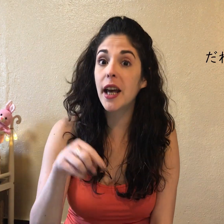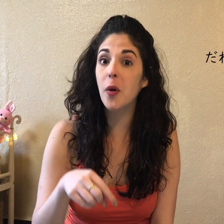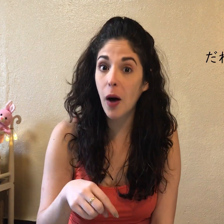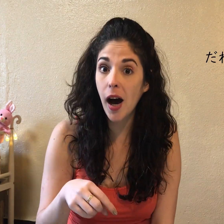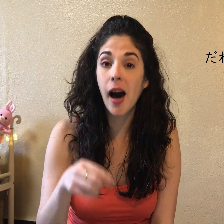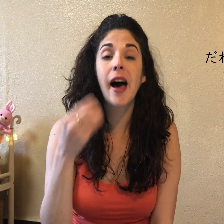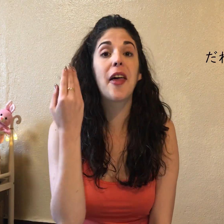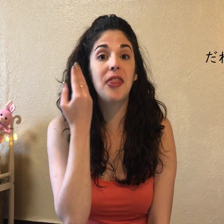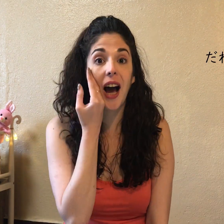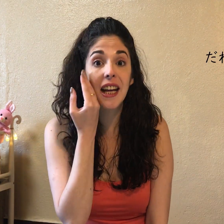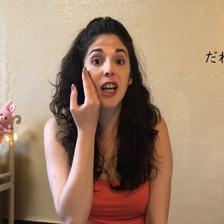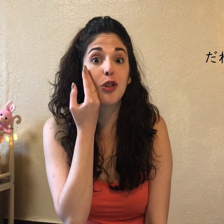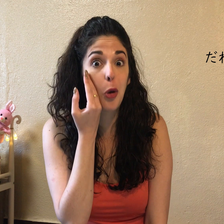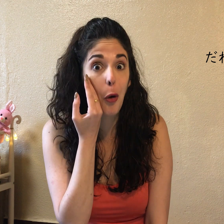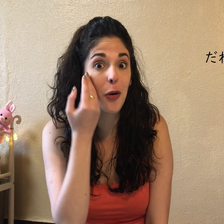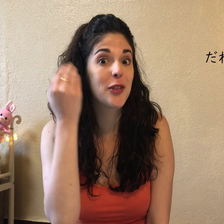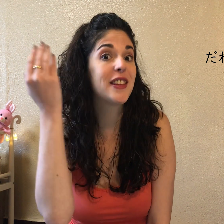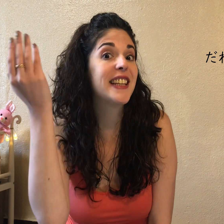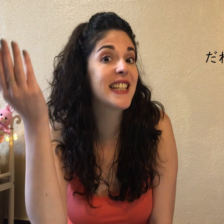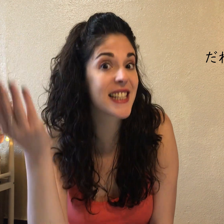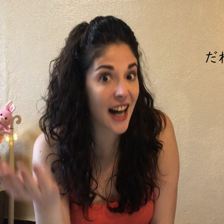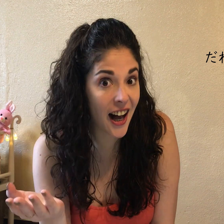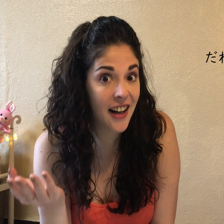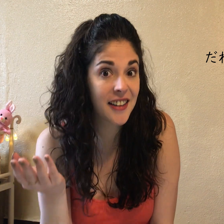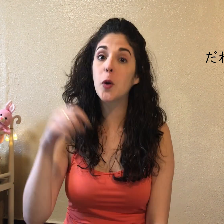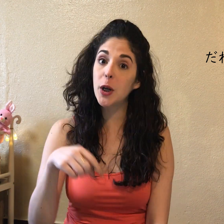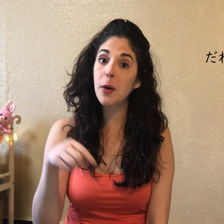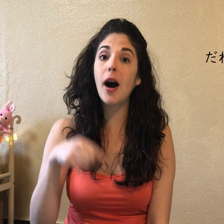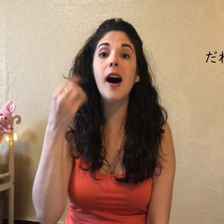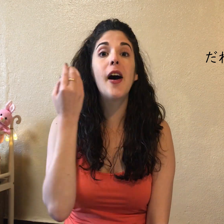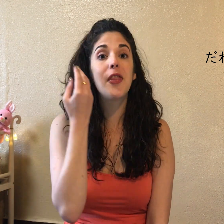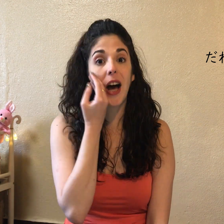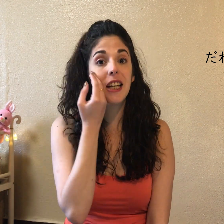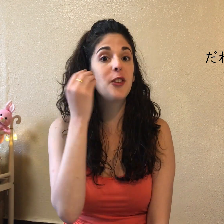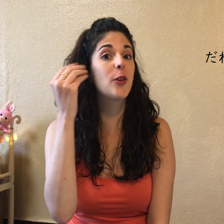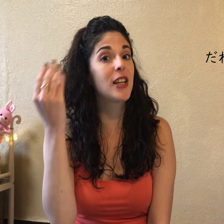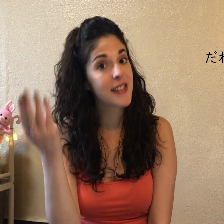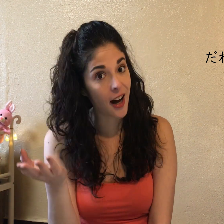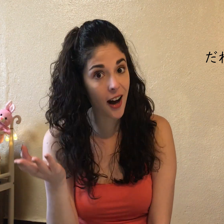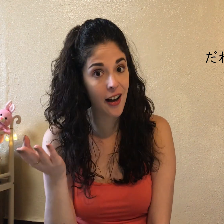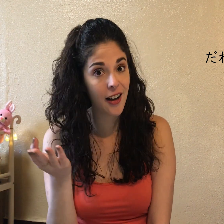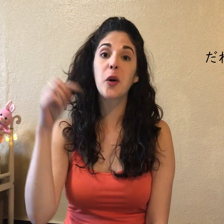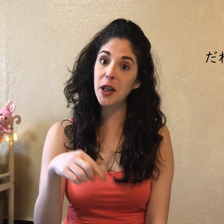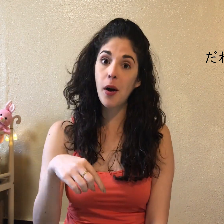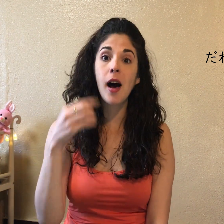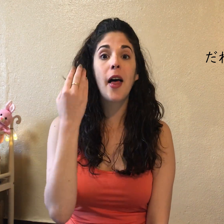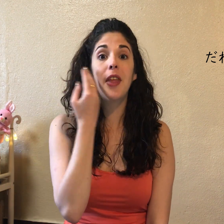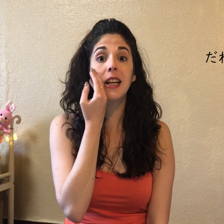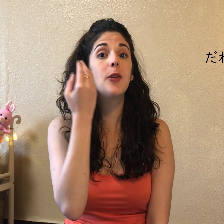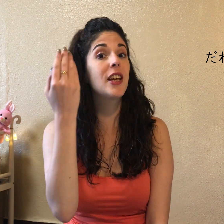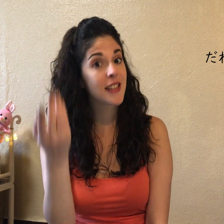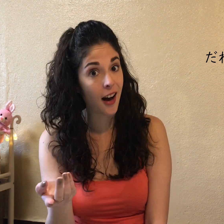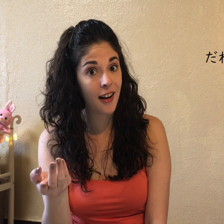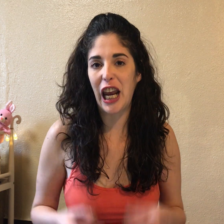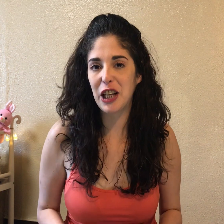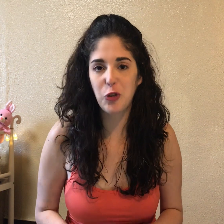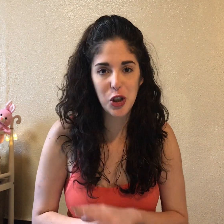Kore ba dare no desu ka? Kore ba dare no desu ka? Kore ba dare no desu ka? Esto es